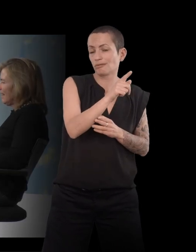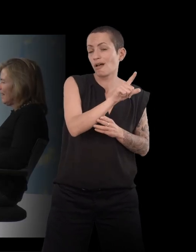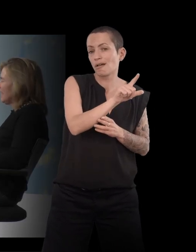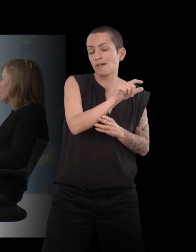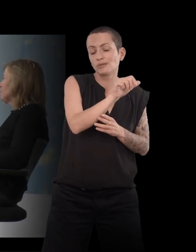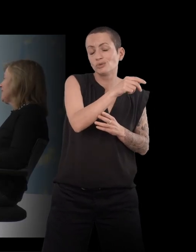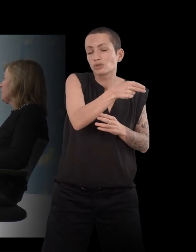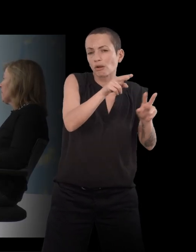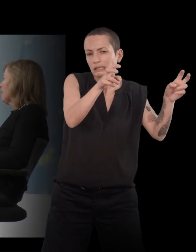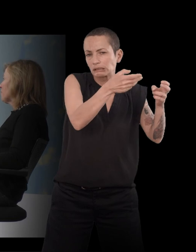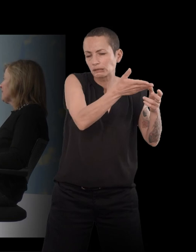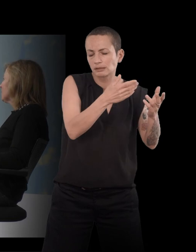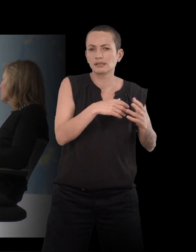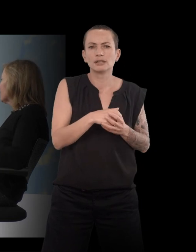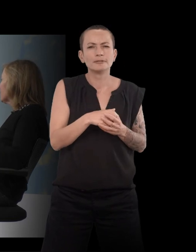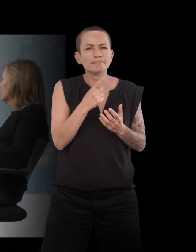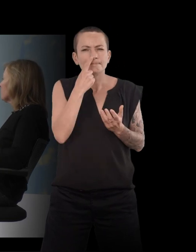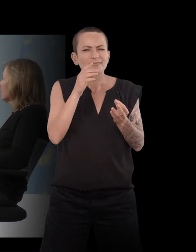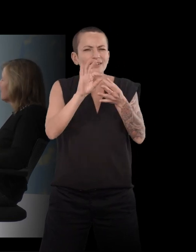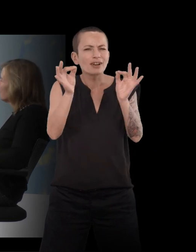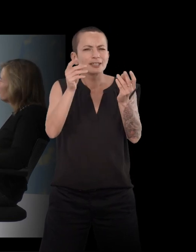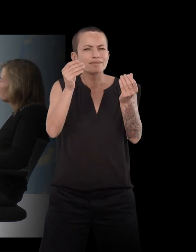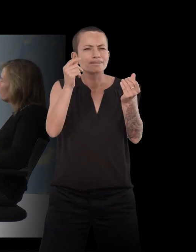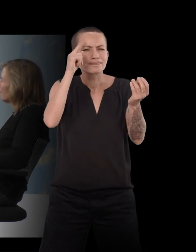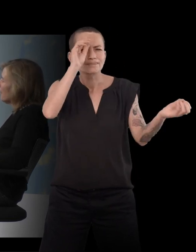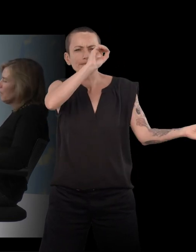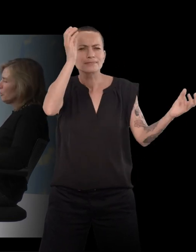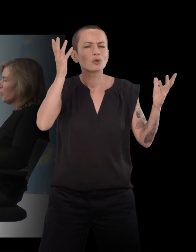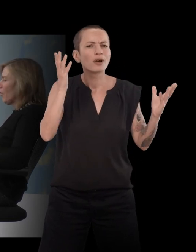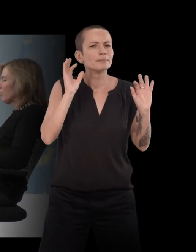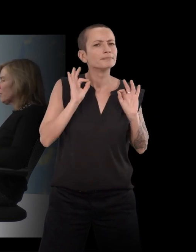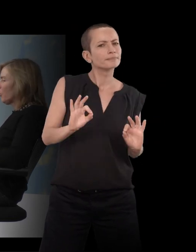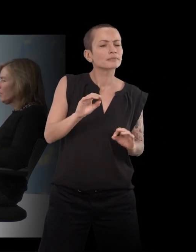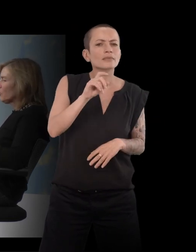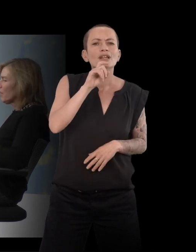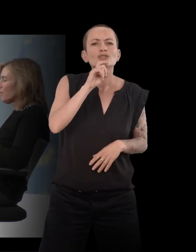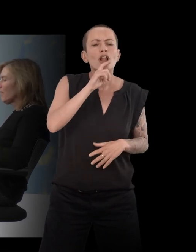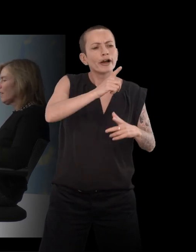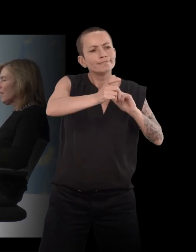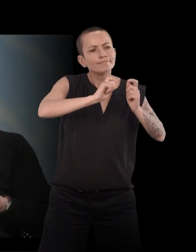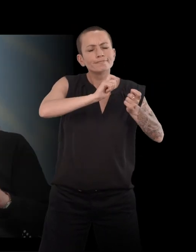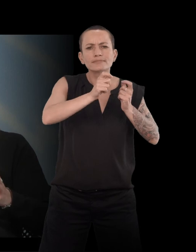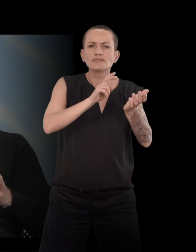Et qu'est-ce que vous vouliez dire par là, en fait ? Qu'est-ce que cette phrase, elle évoque pour vous ? Parce que, tout à'heure, on était sur la vérité, la réalité,